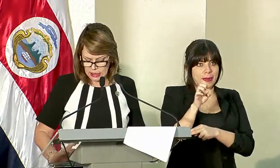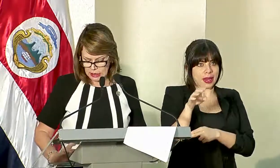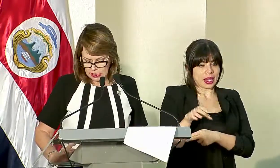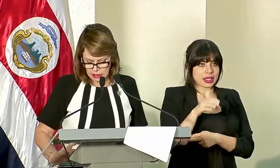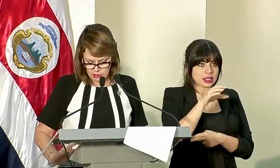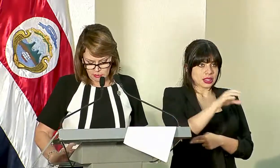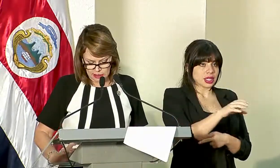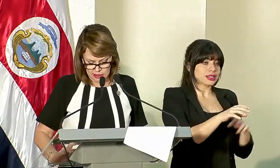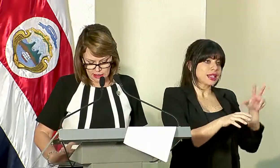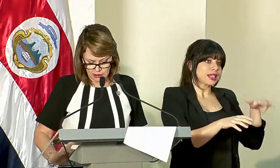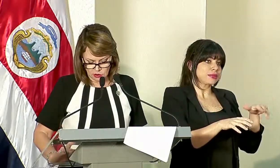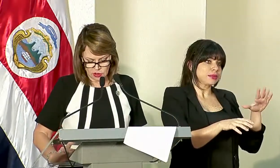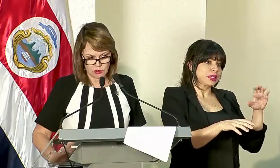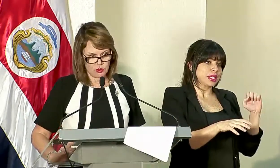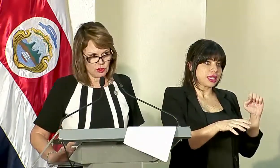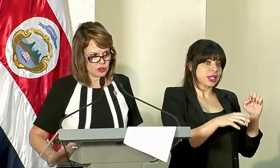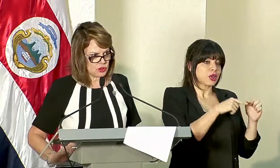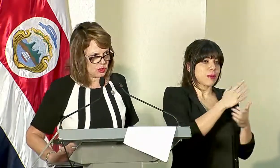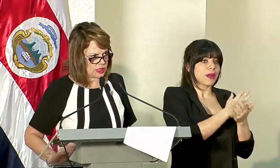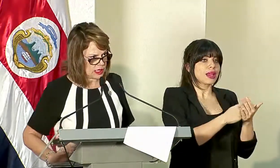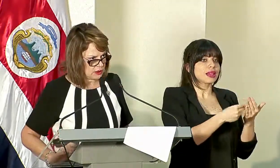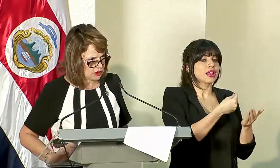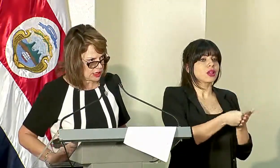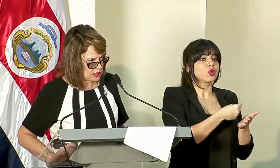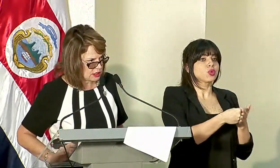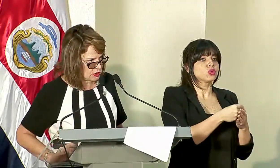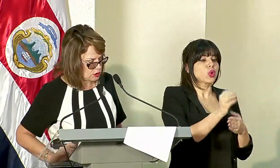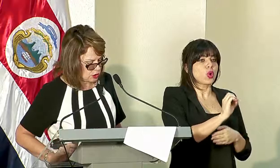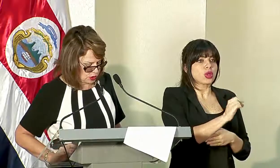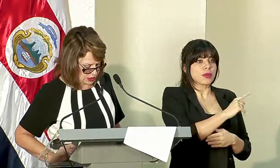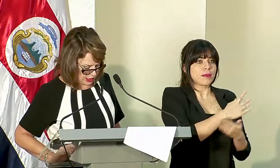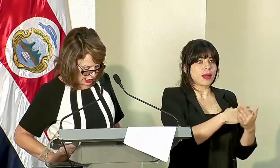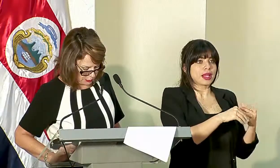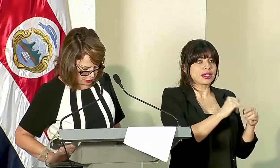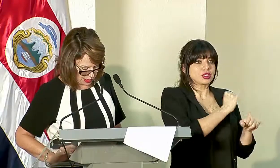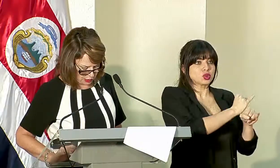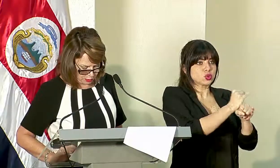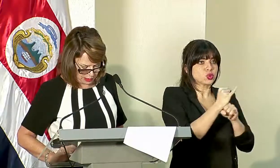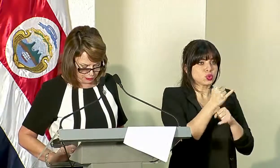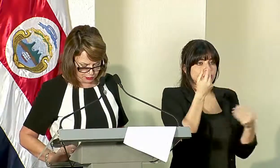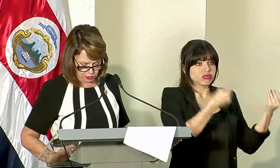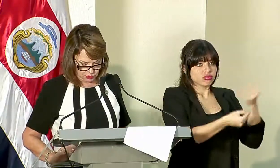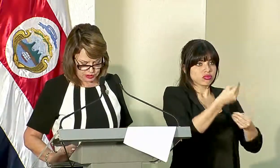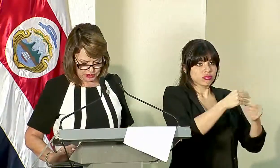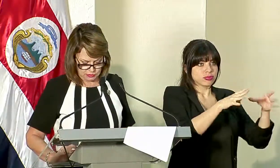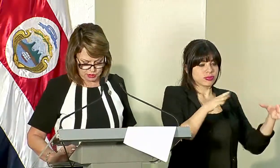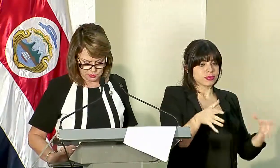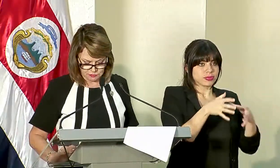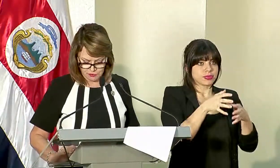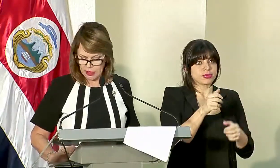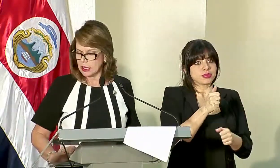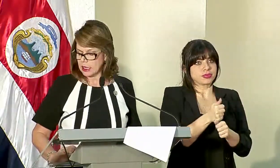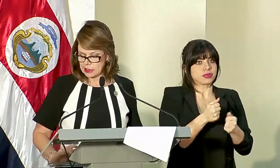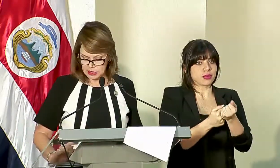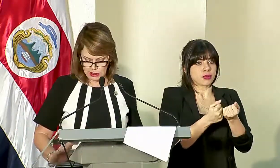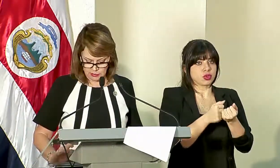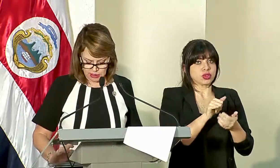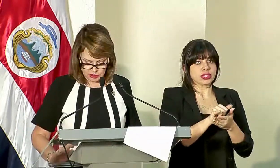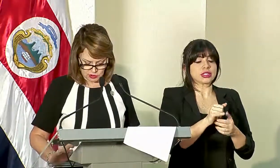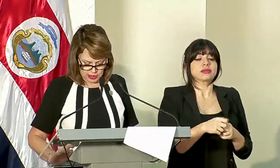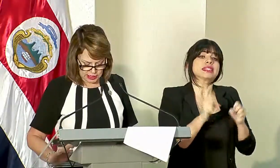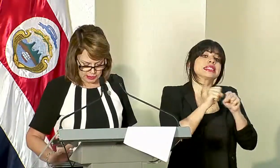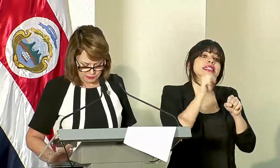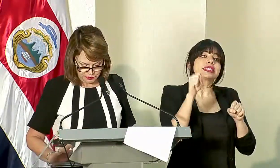y 3 mil 500 de recursos ordinarios de las instituciones que han aportado para el fondo en sí mismo. El